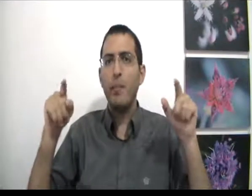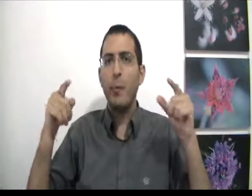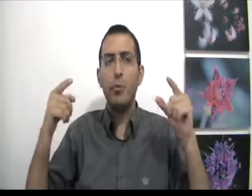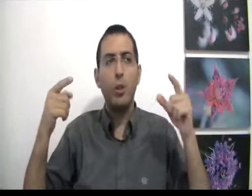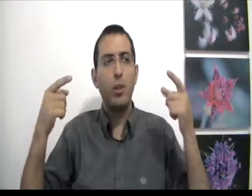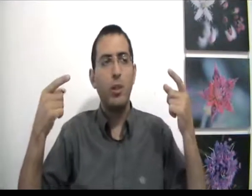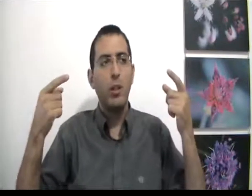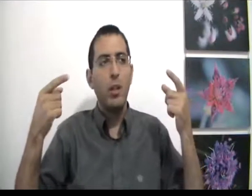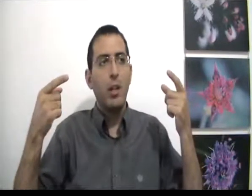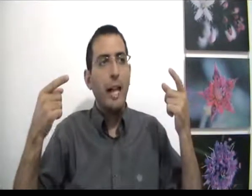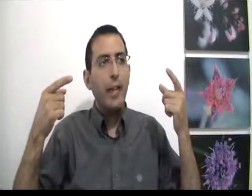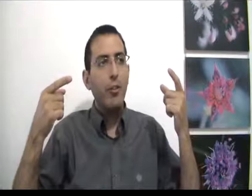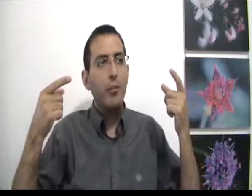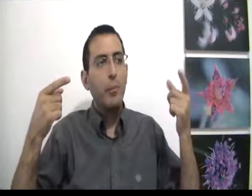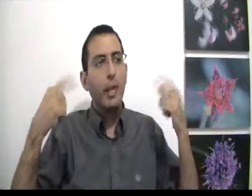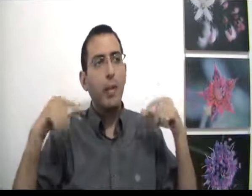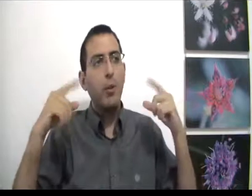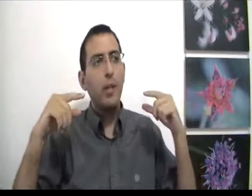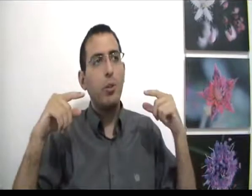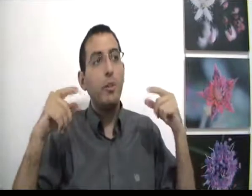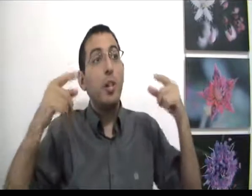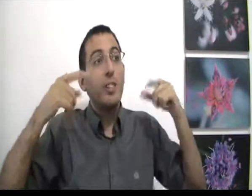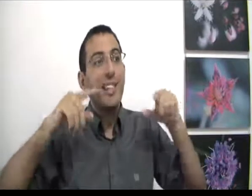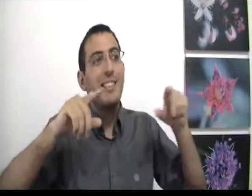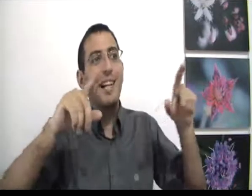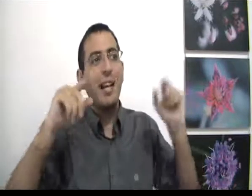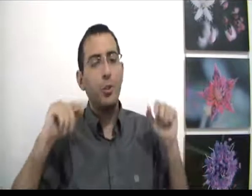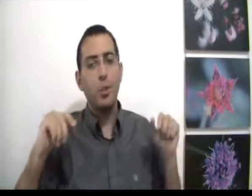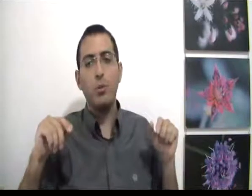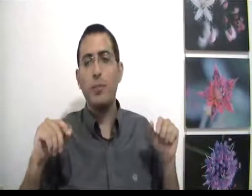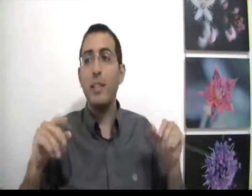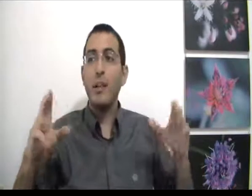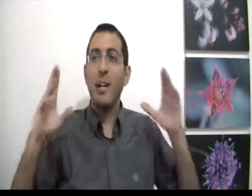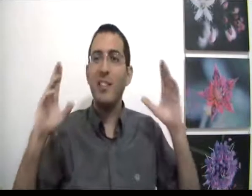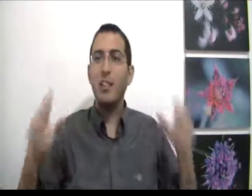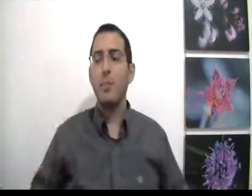פירושו להרגיש טוב שבו יהיה לך כל כך טוב שאתה לא תרצה להרגיש יותר טוב כי יש ארבע אנשים